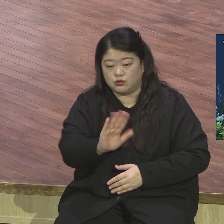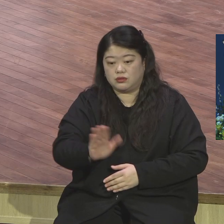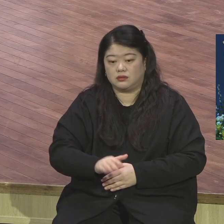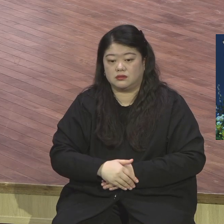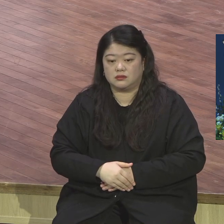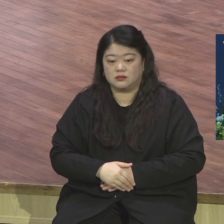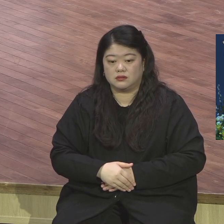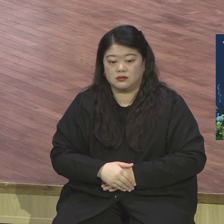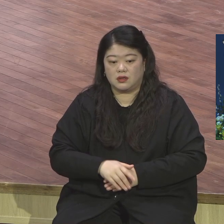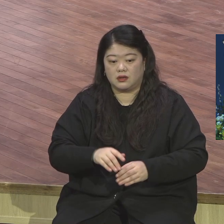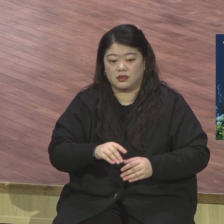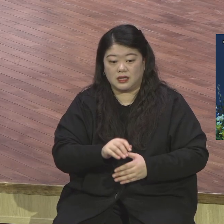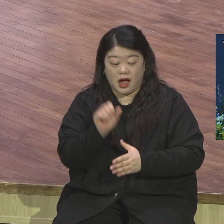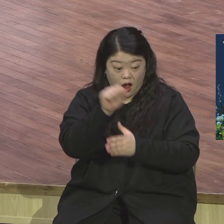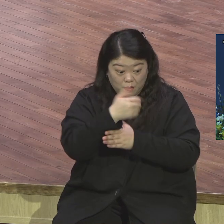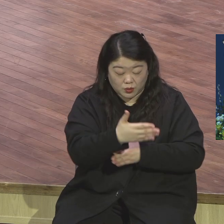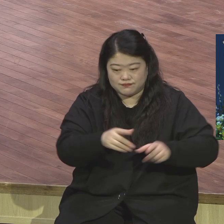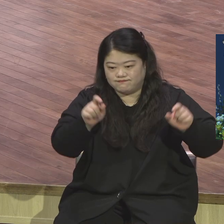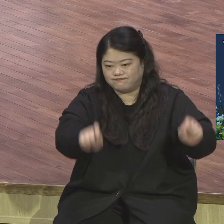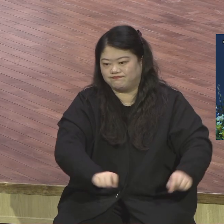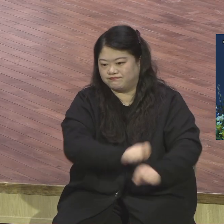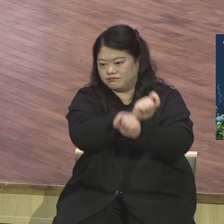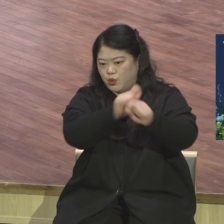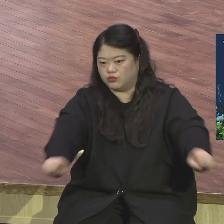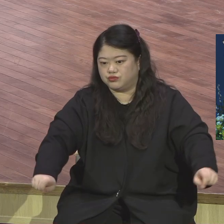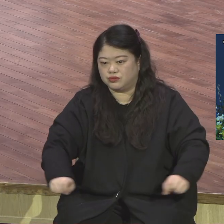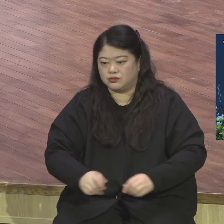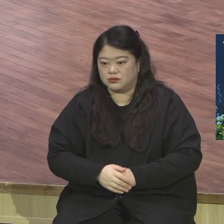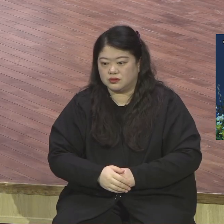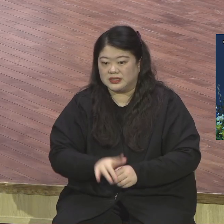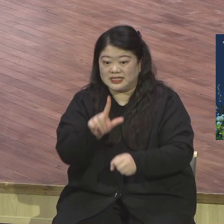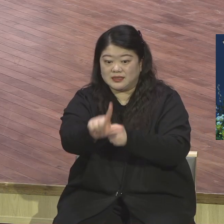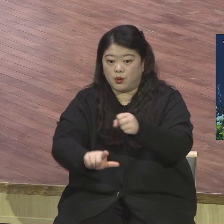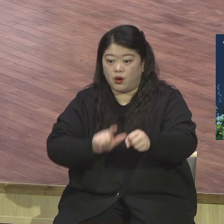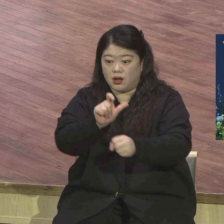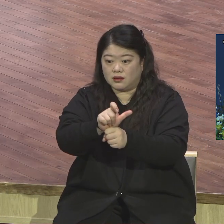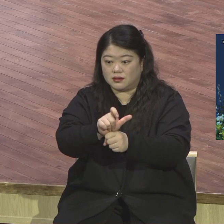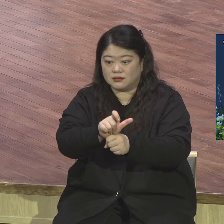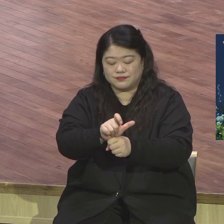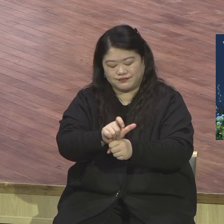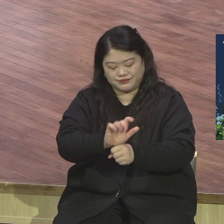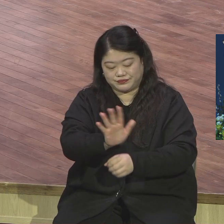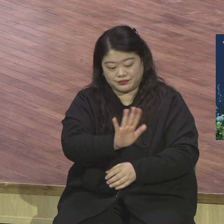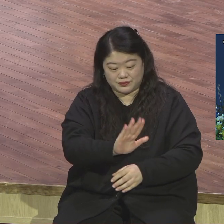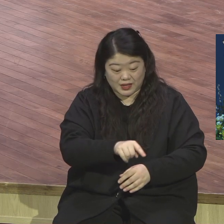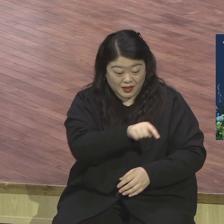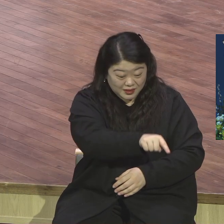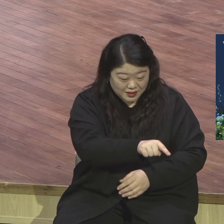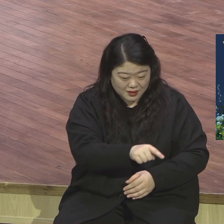하나님께서 철저하게 15년 동안 찌들지게 가난하게 살도록